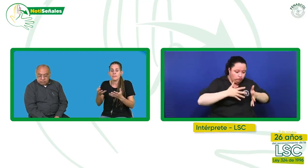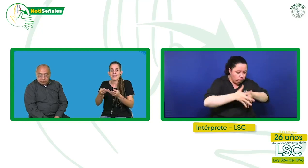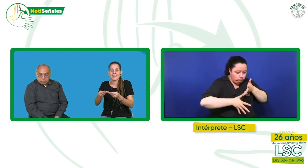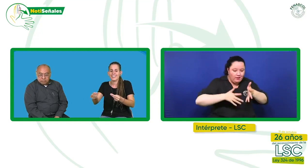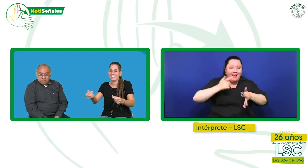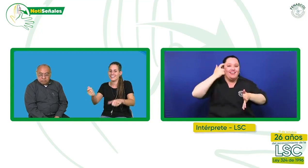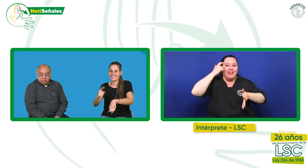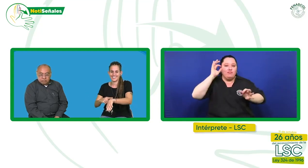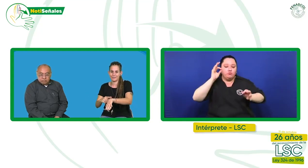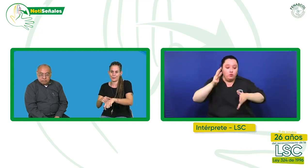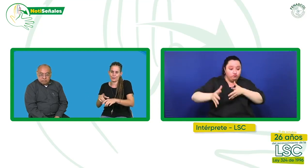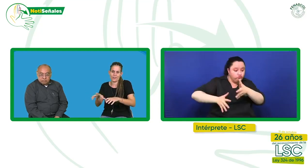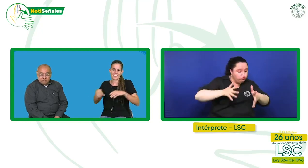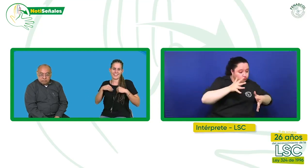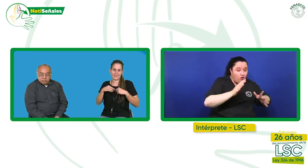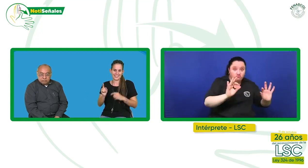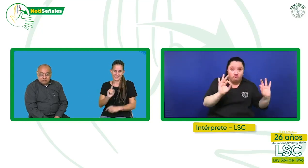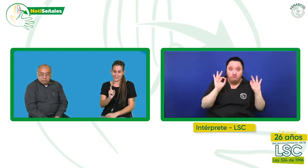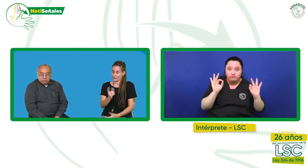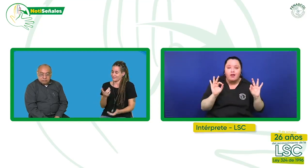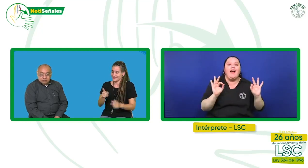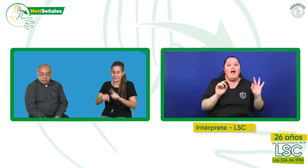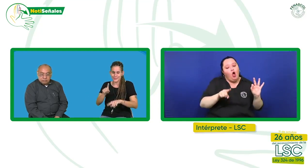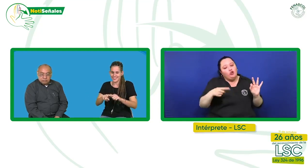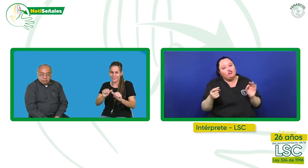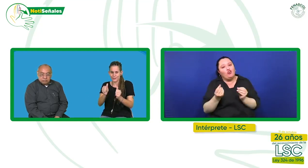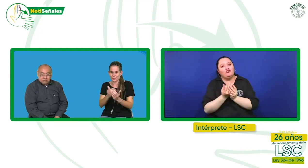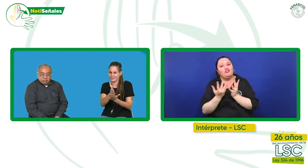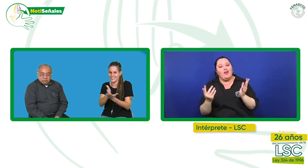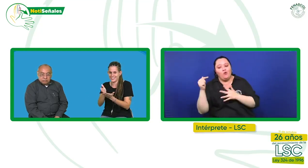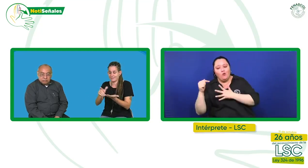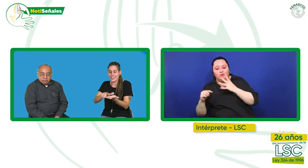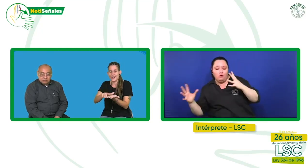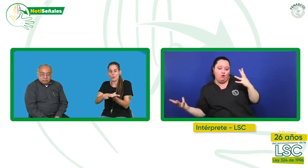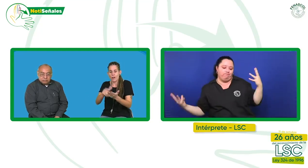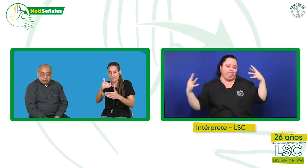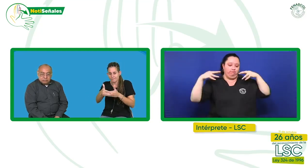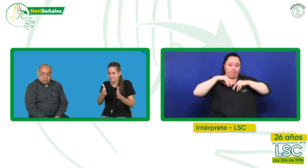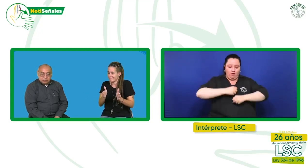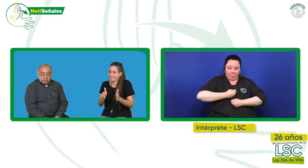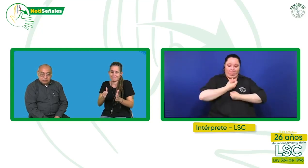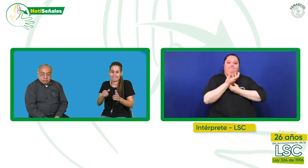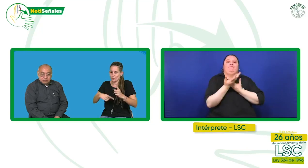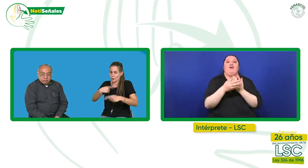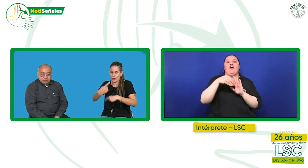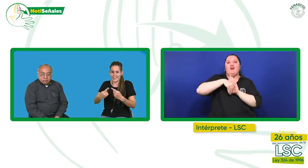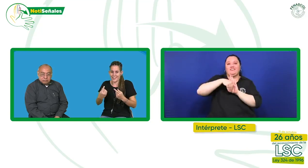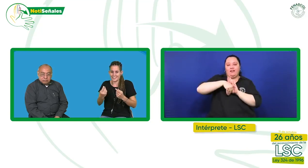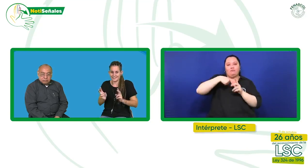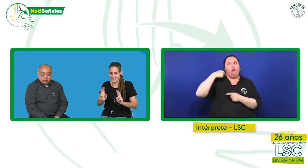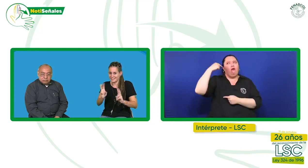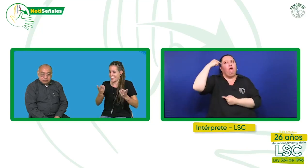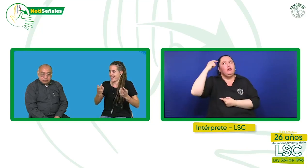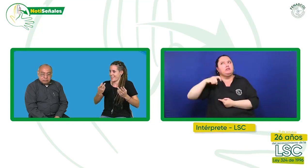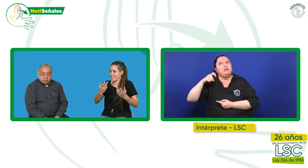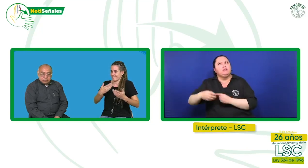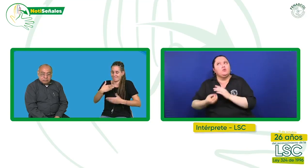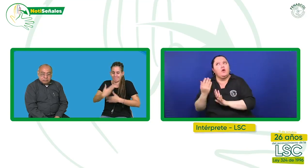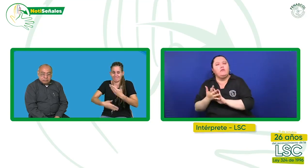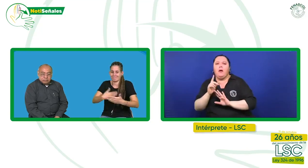poner en marcha otros recursos para poder expresar esos contenidos que hoy en día pensamos que necesitamos de neologismos. Y